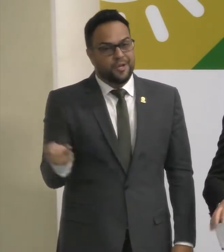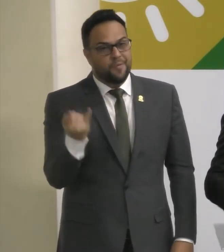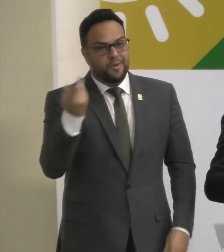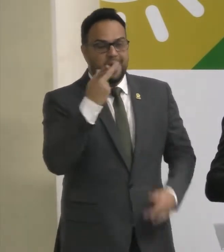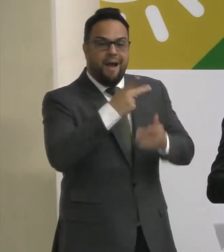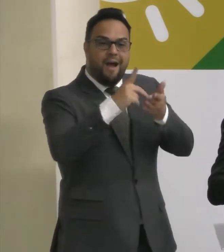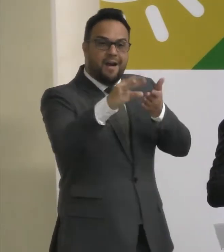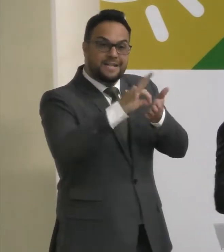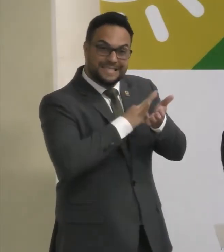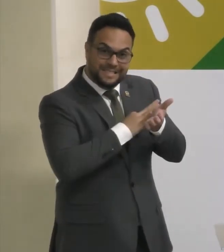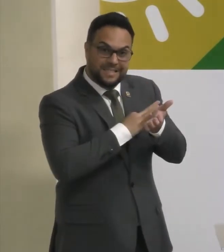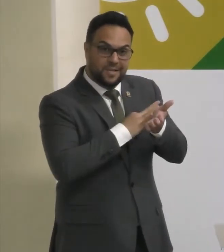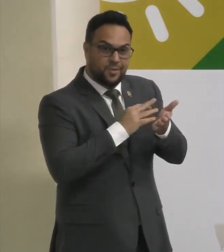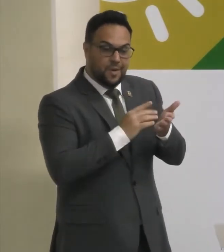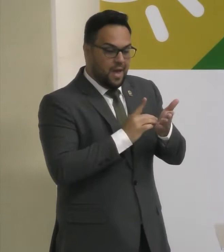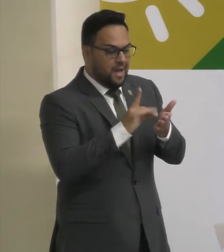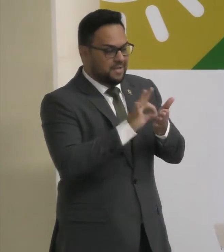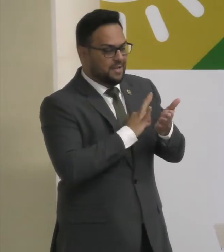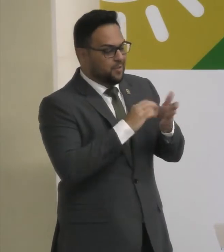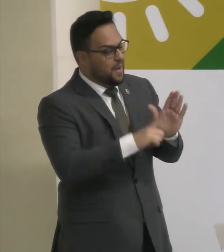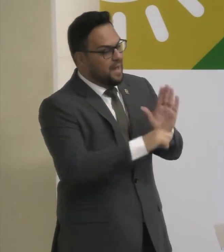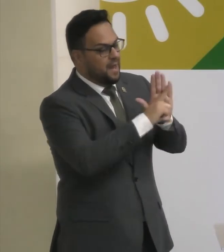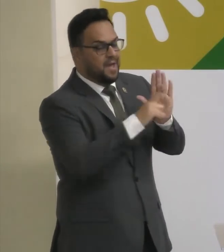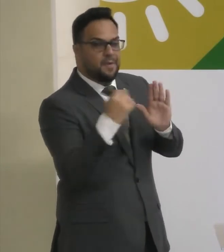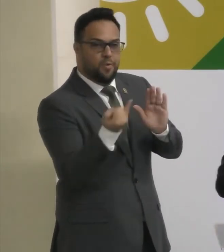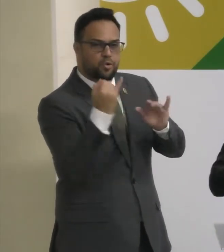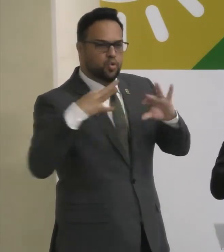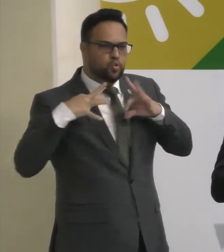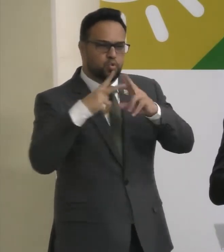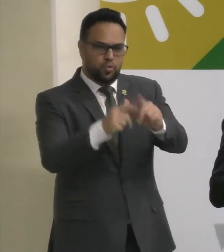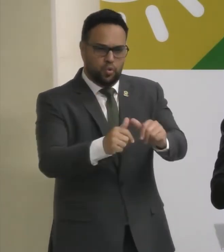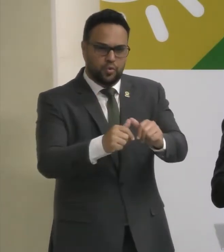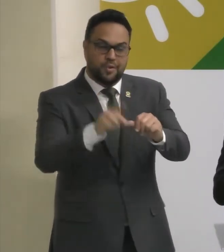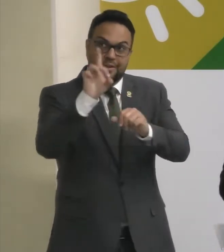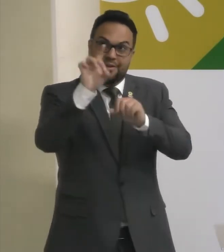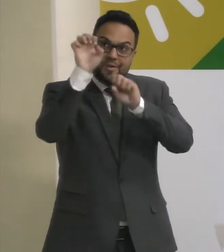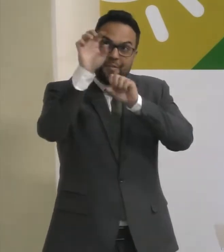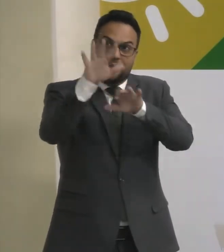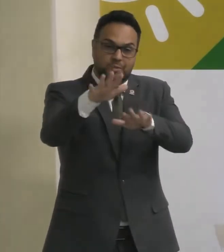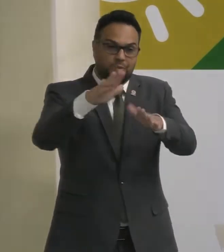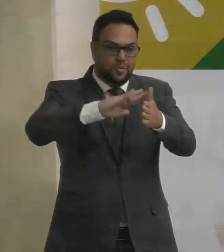assinatura Dessa lei Tão importante Para todo brasileiro Deus abençoe a todos